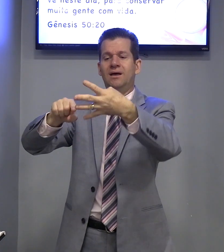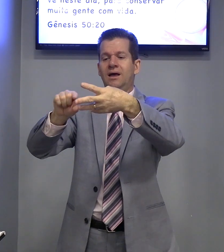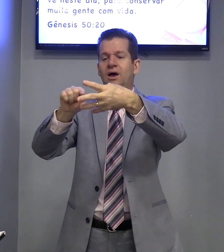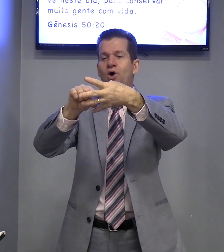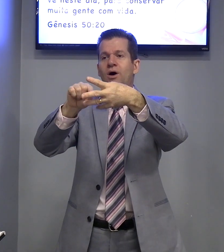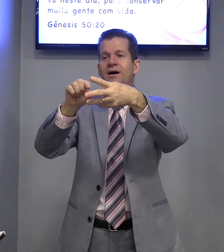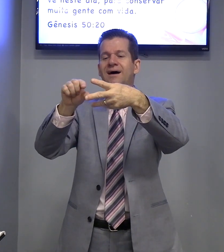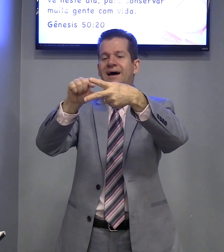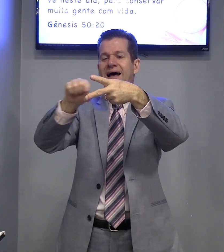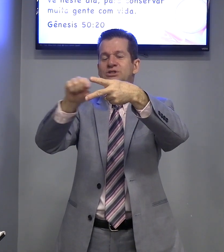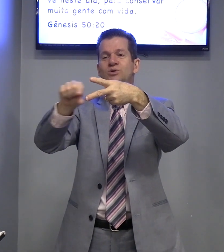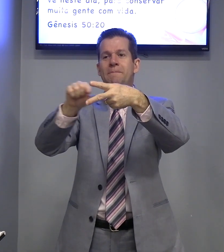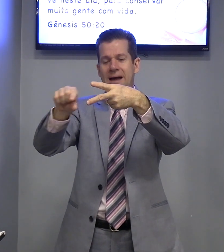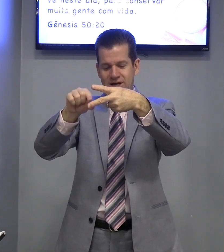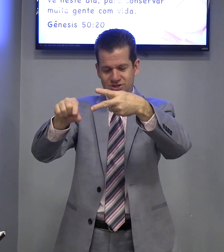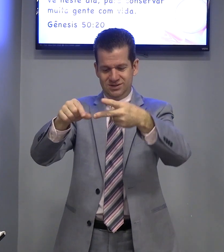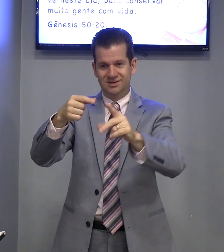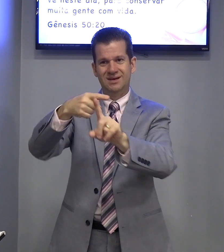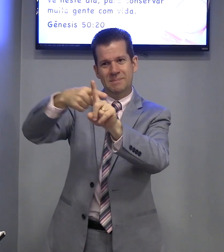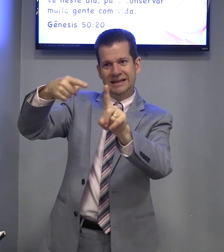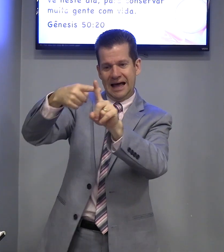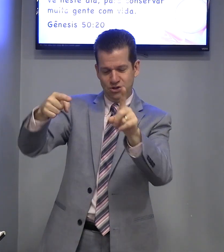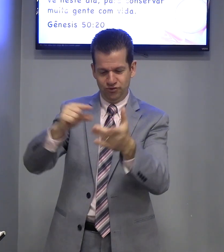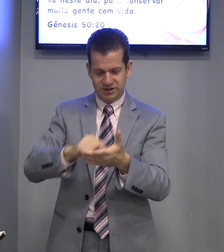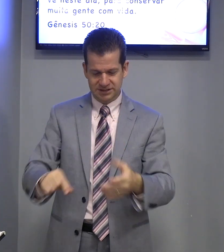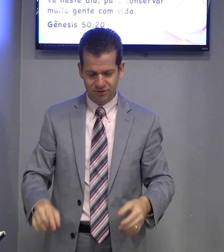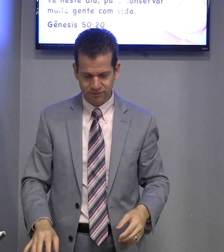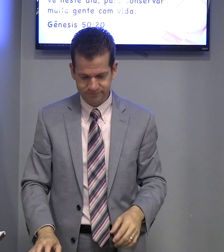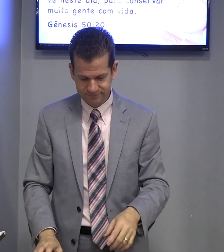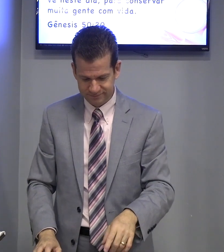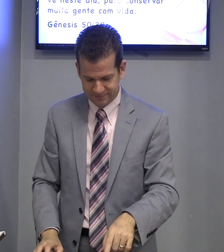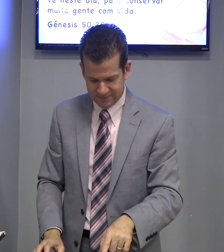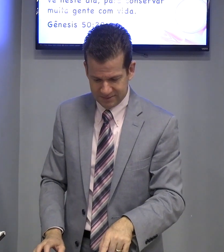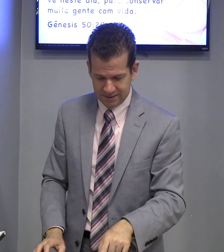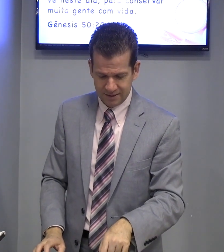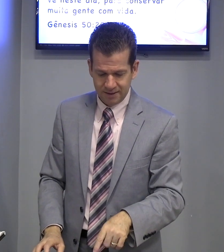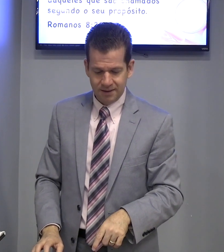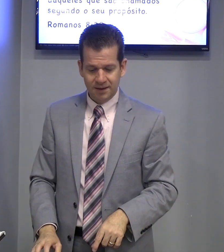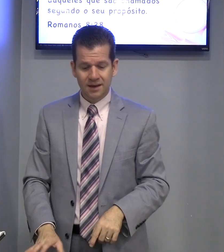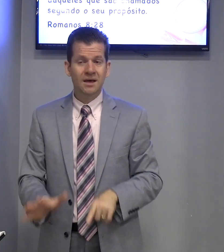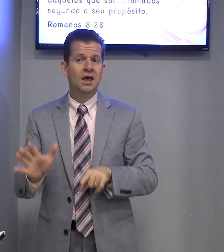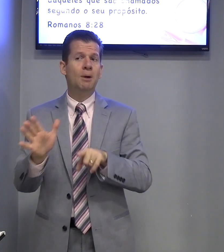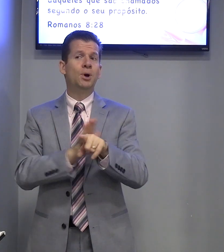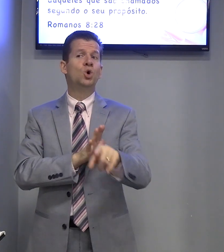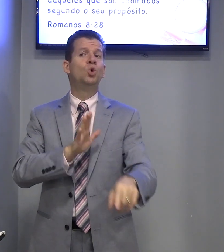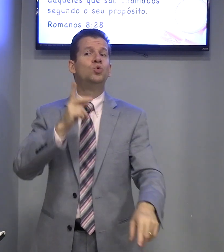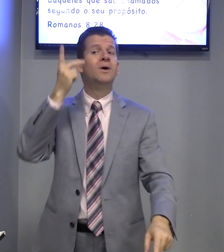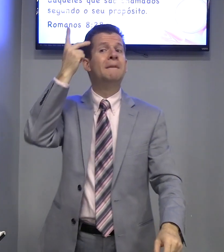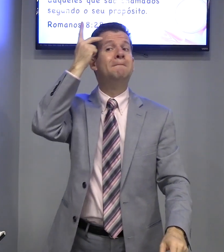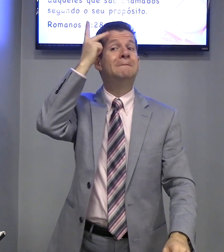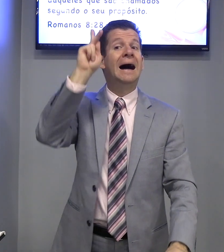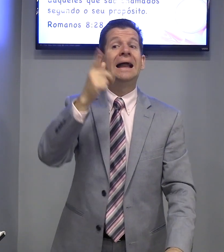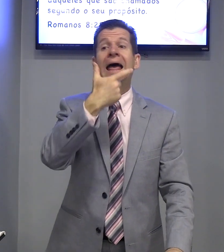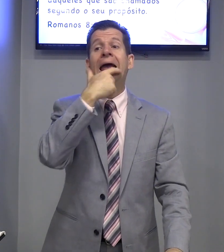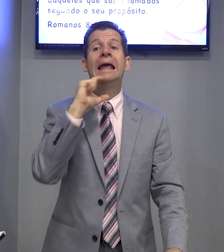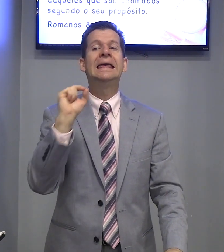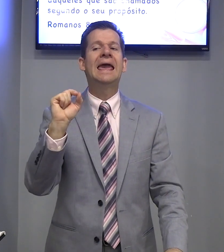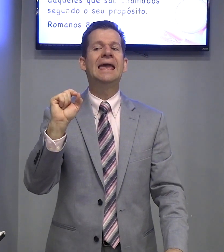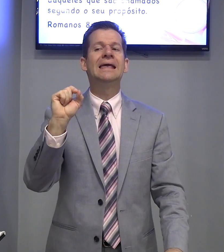a segunda parte. Metade do versículo. Eu pergunto. Para quem?